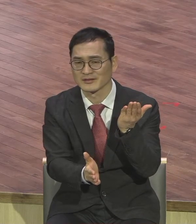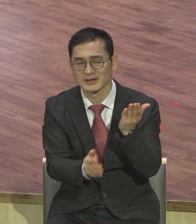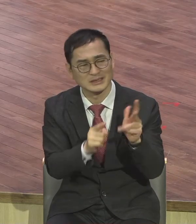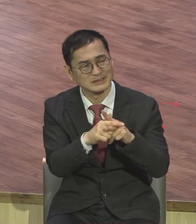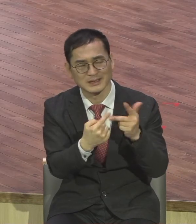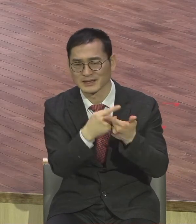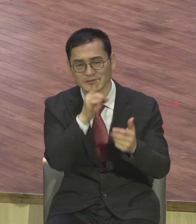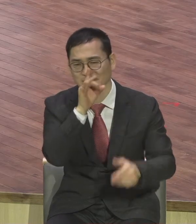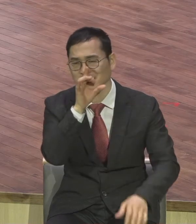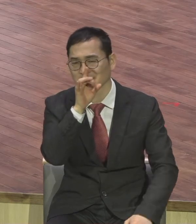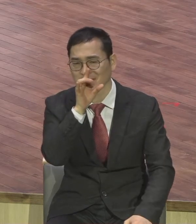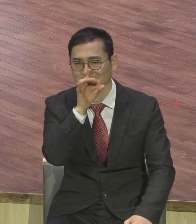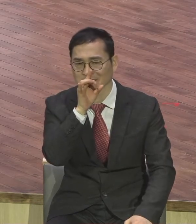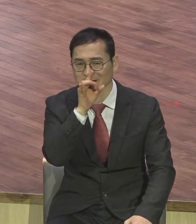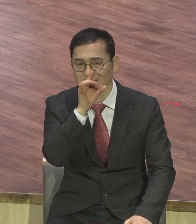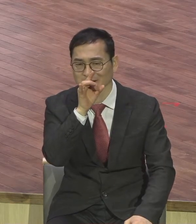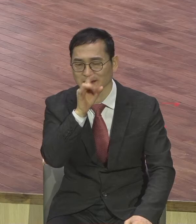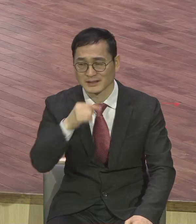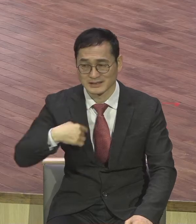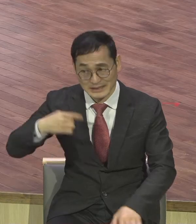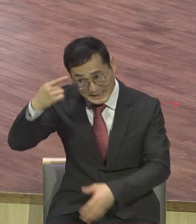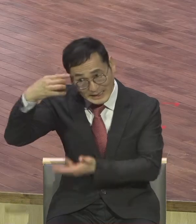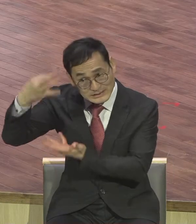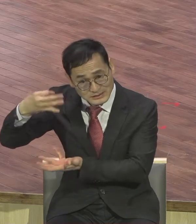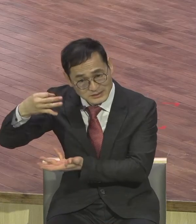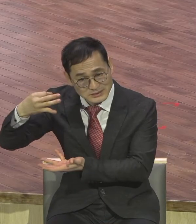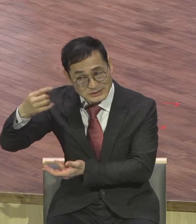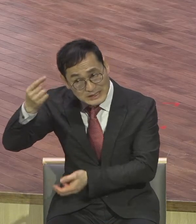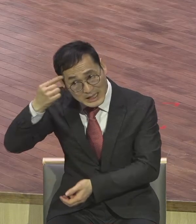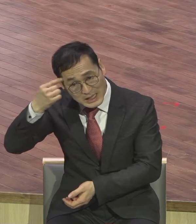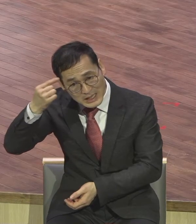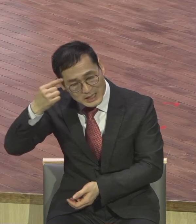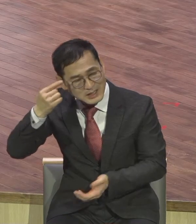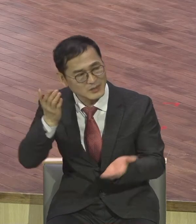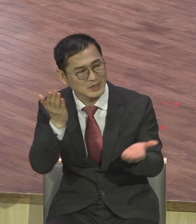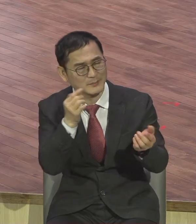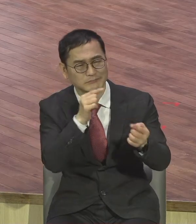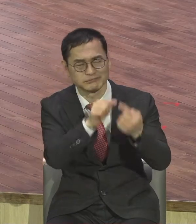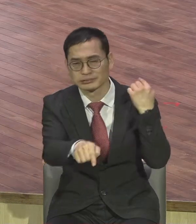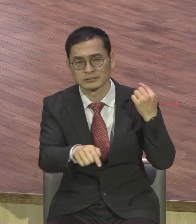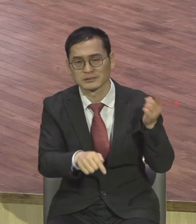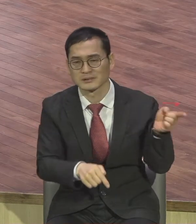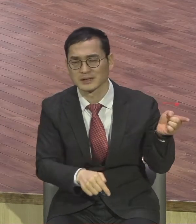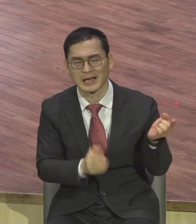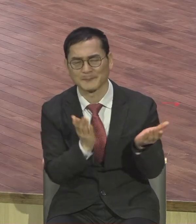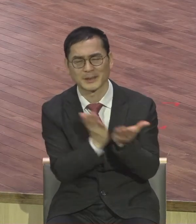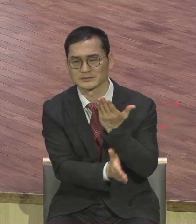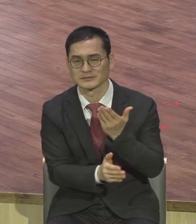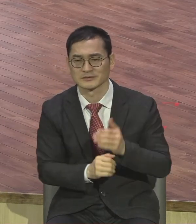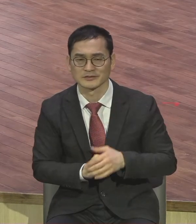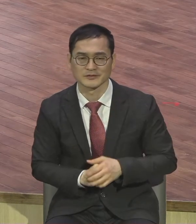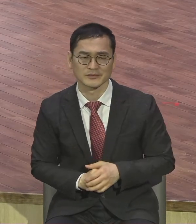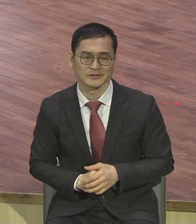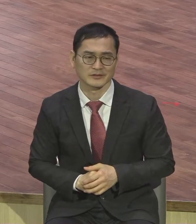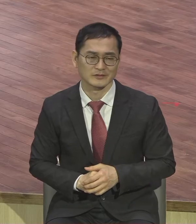자기들의 가치관 맞지요 안 맞지요 자기들의 선입견이죠 안 맞지요